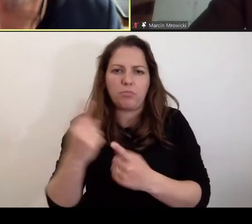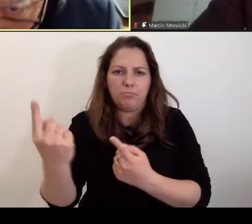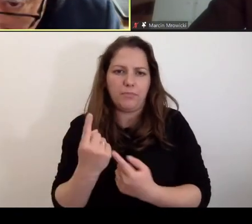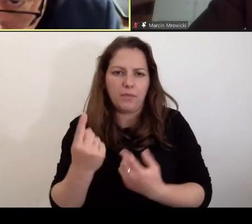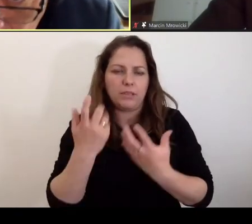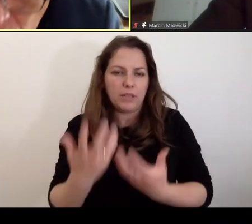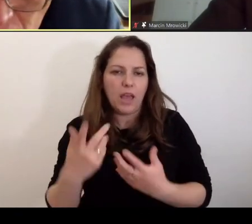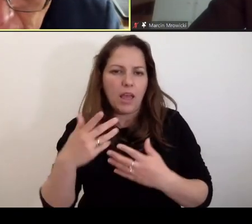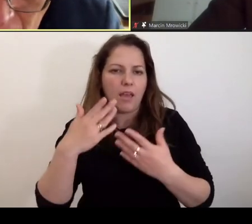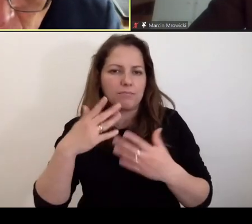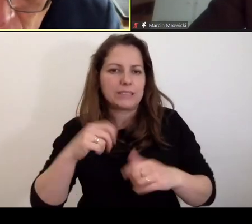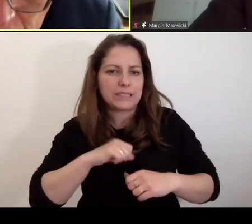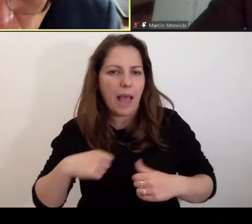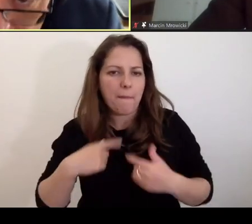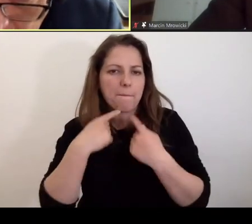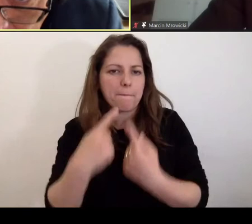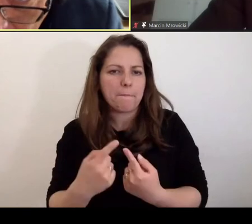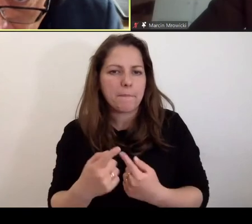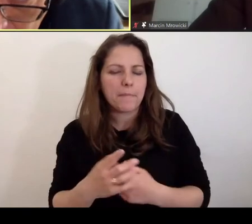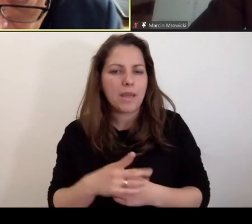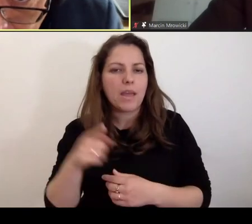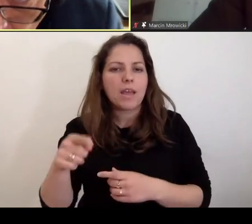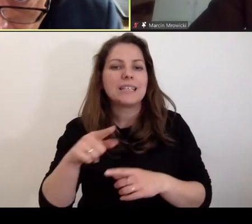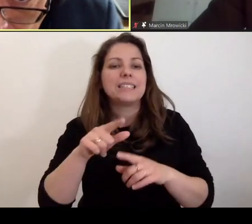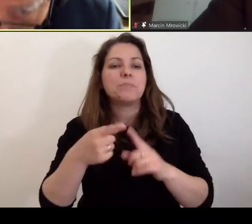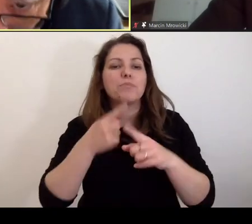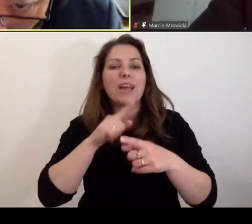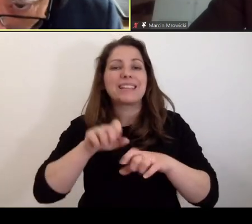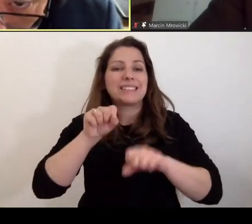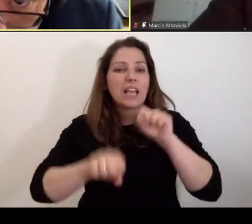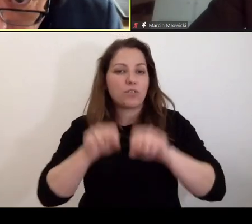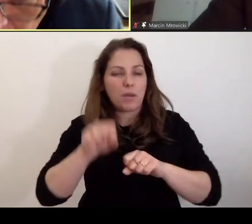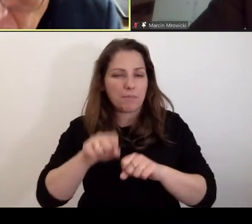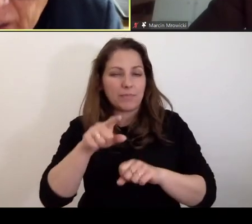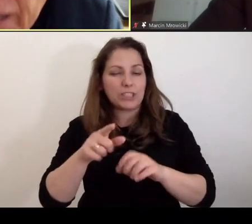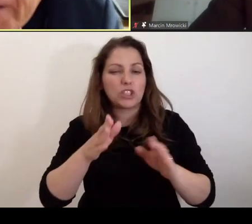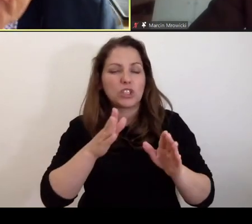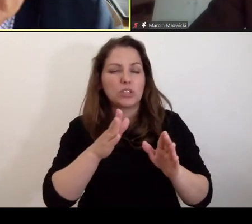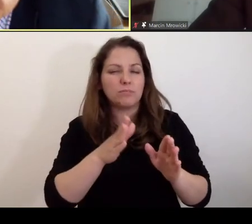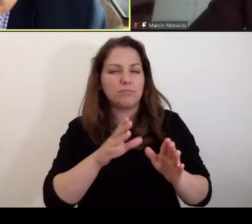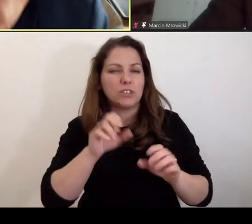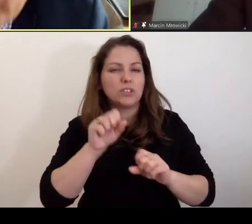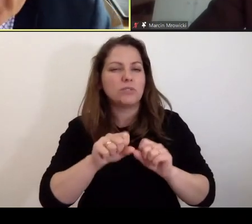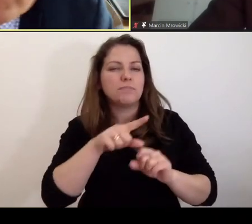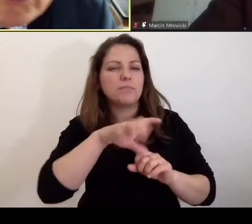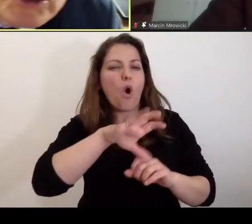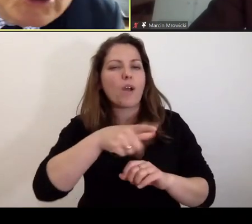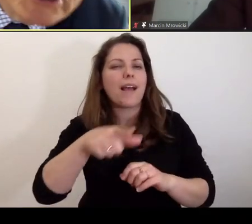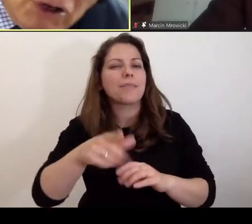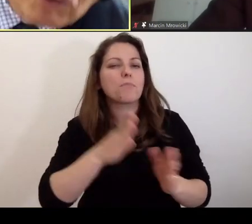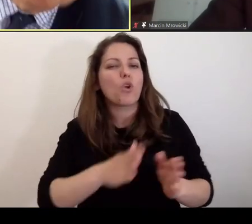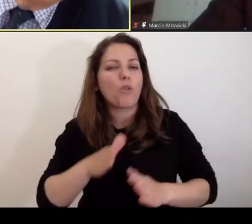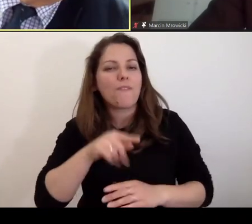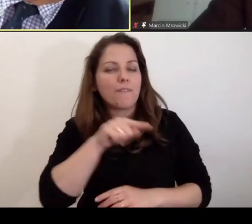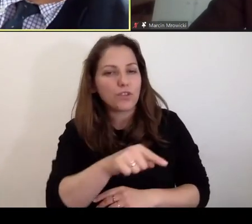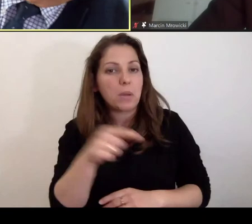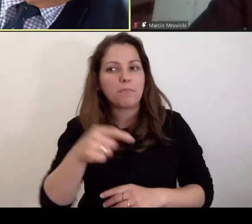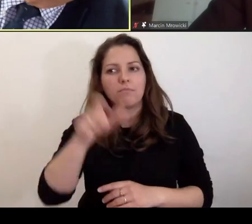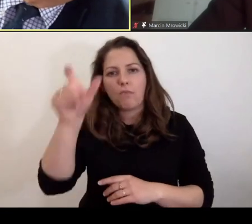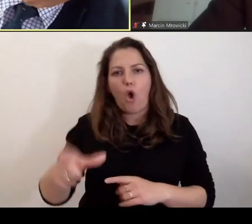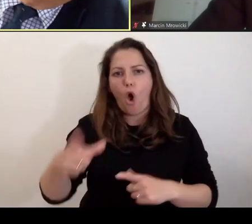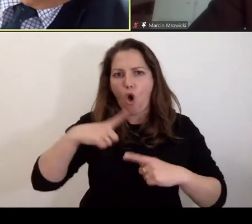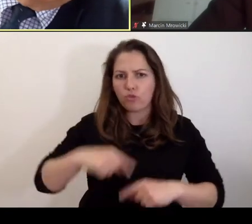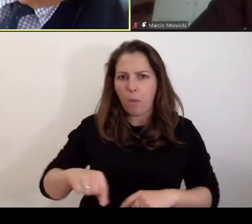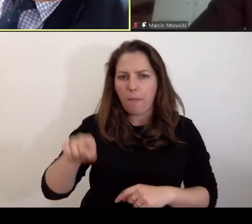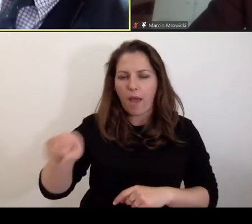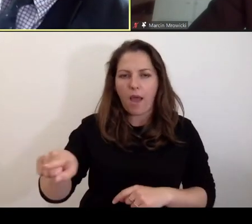to w pierwszej kolejności musi stanąć przed sędziami Izby Przygotowawczej właśnie, którzy upewniają się, czy to jest ta osoba, która